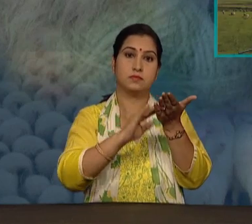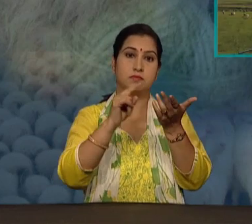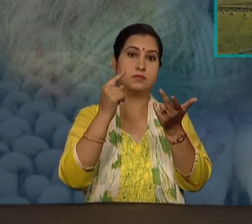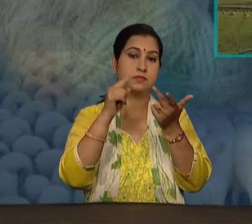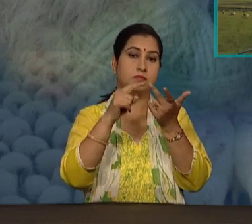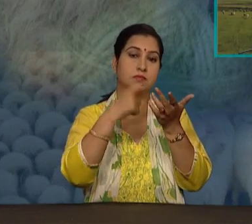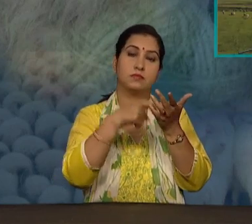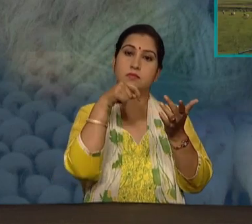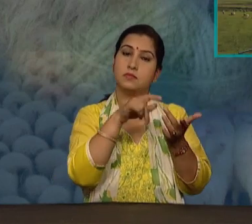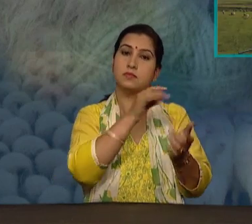पाई जाती है